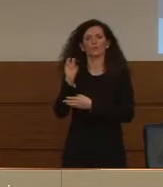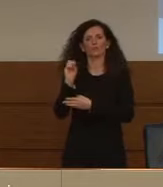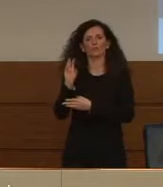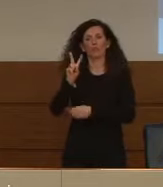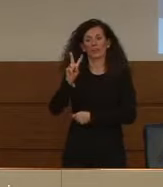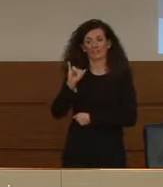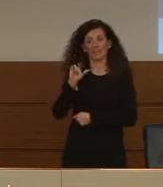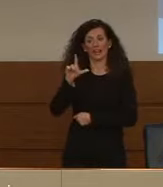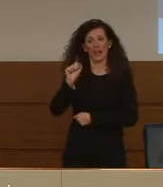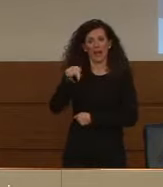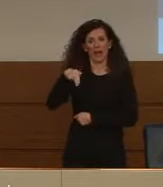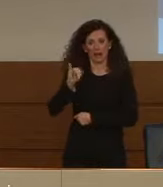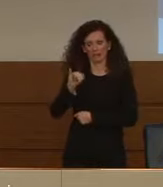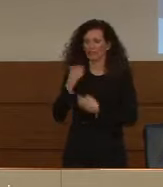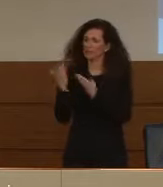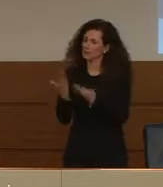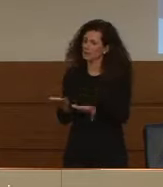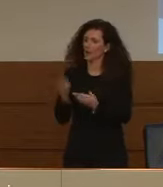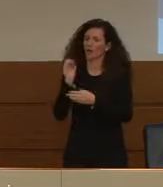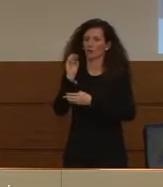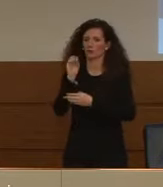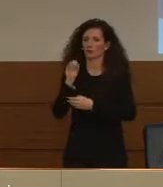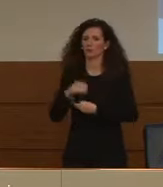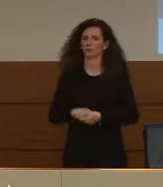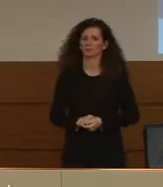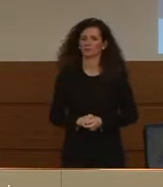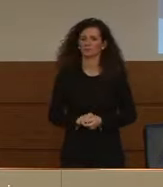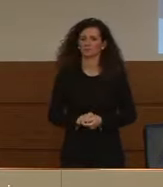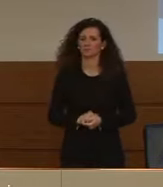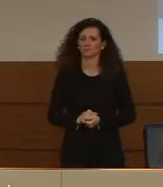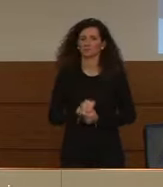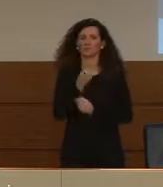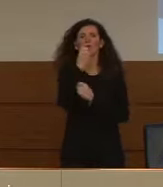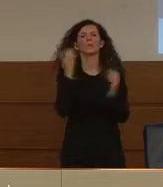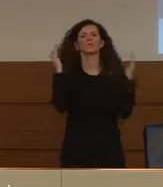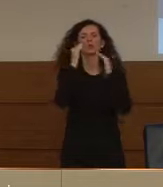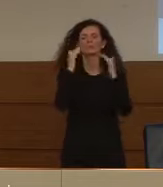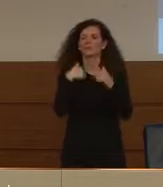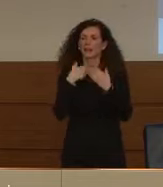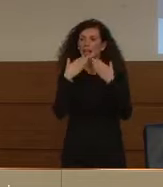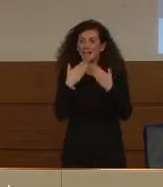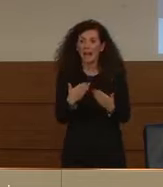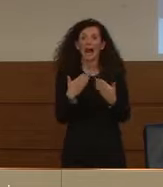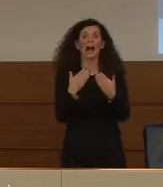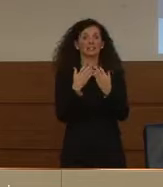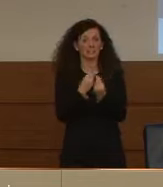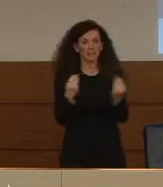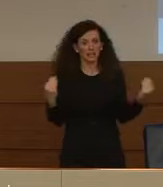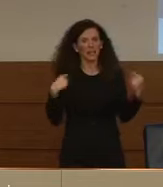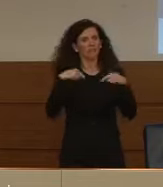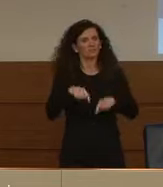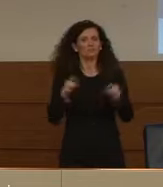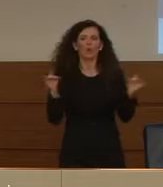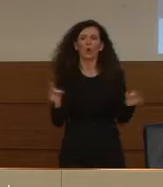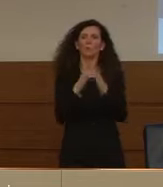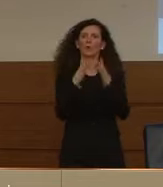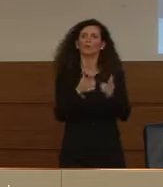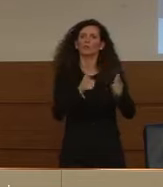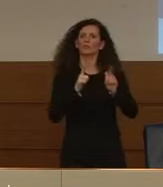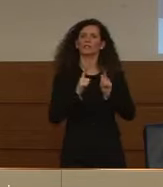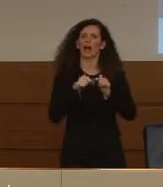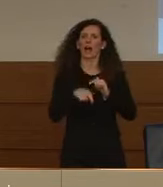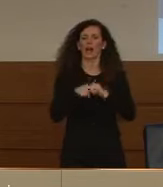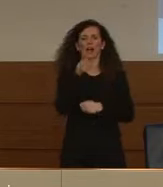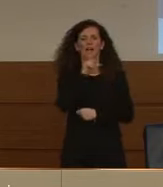Villani, prego professore. Buonasera, ringrazio molto per questa opportunità di parlare di bambini,